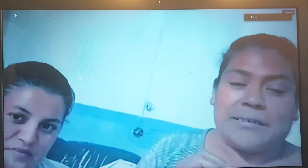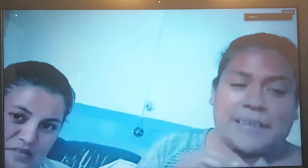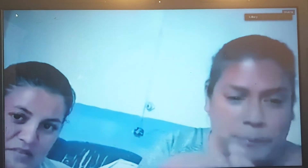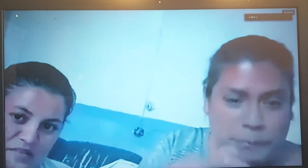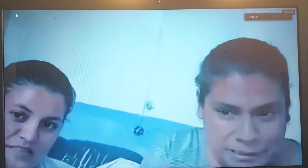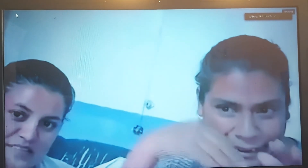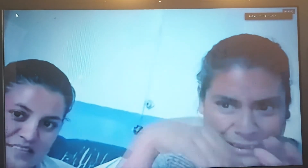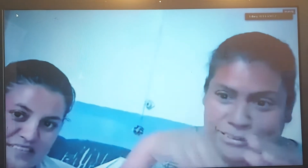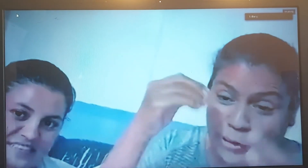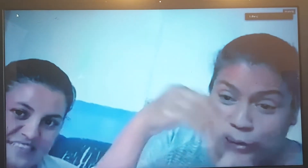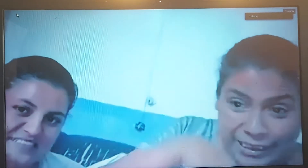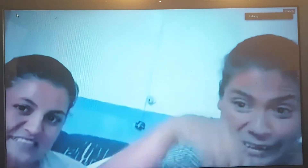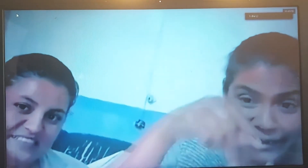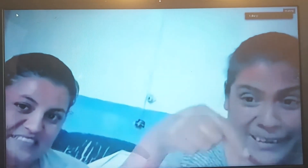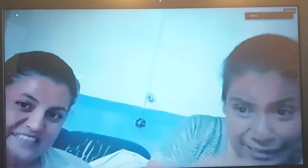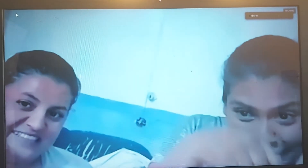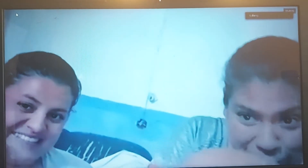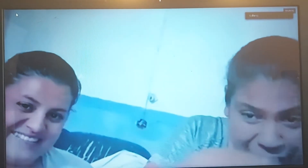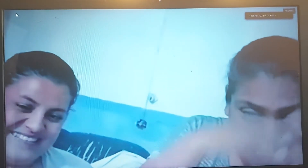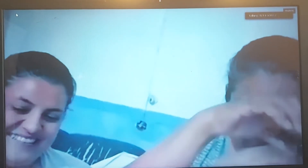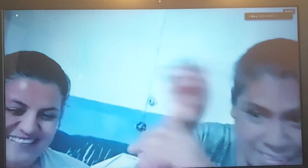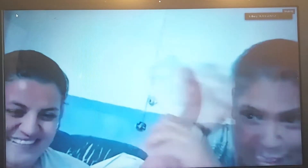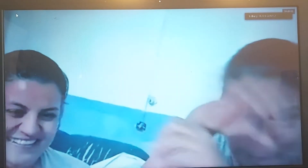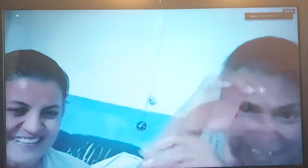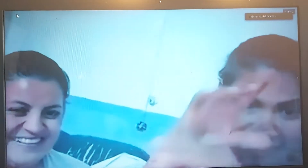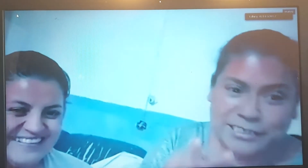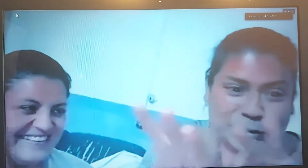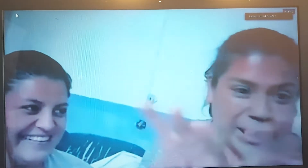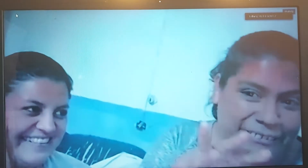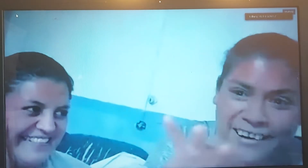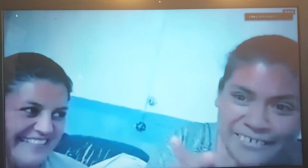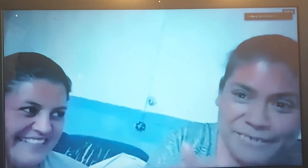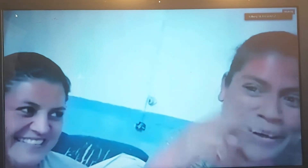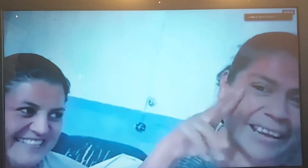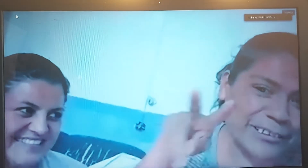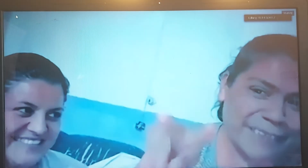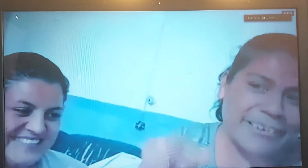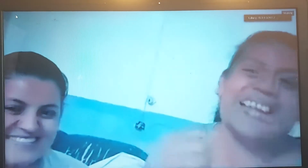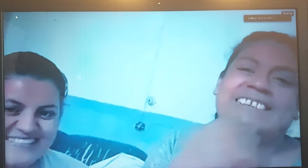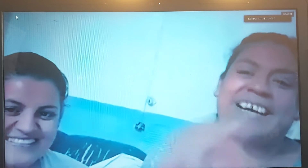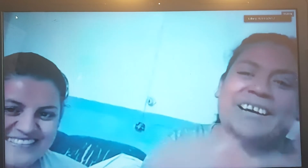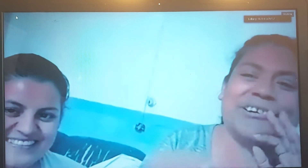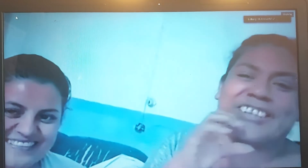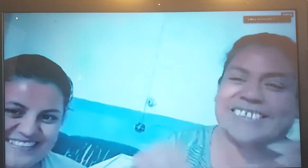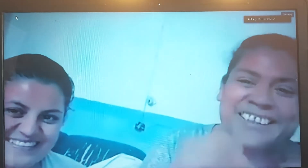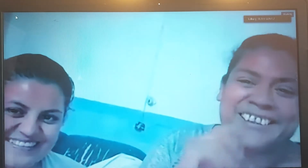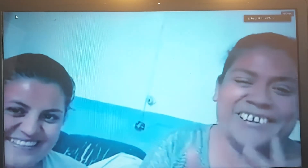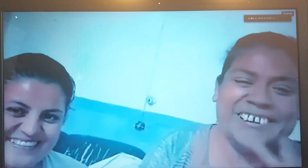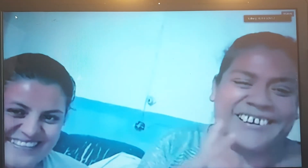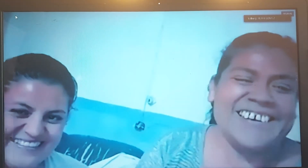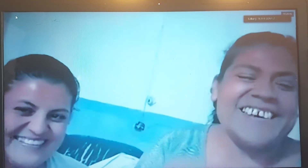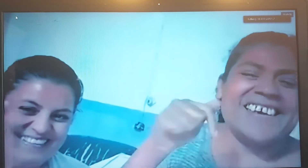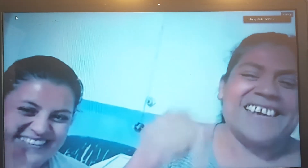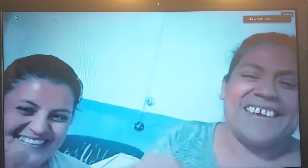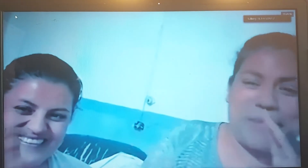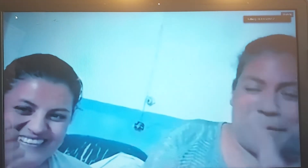se esconde, se esconde de las cámaras de su trabajo para que no la vean que está contestando, me manda